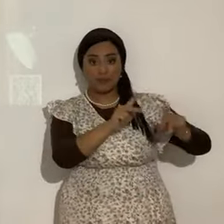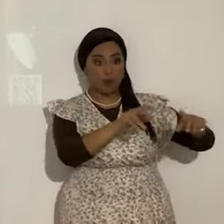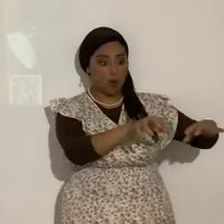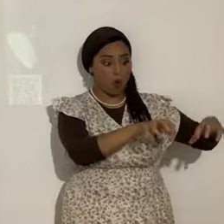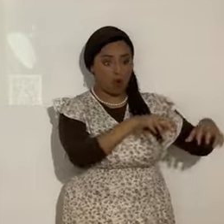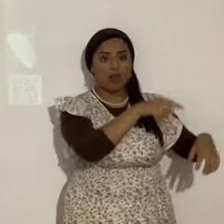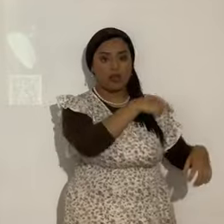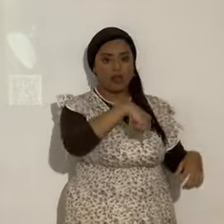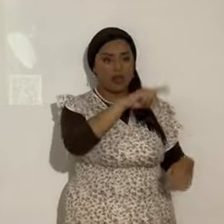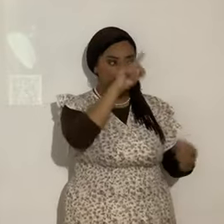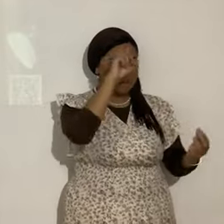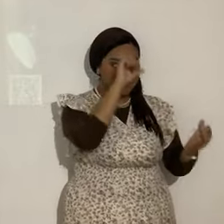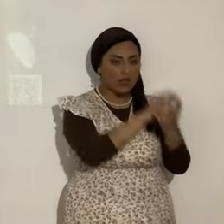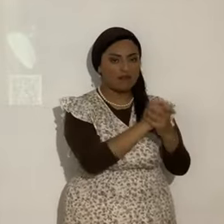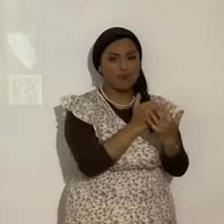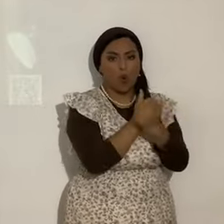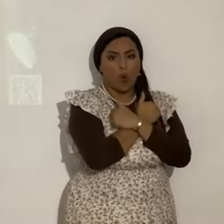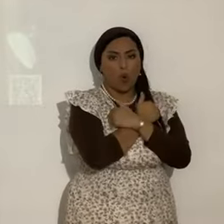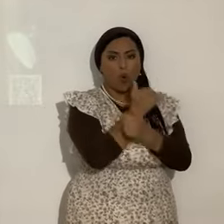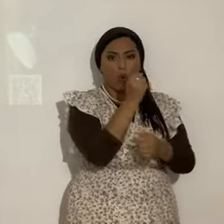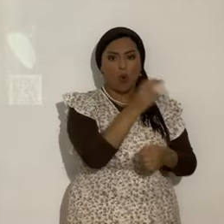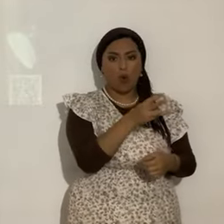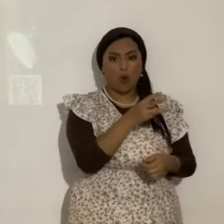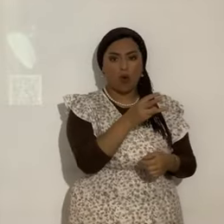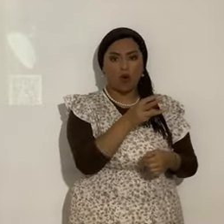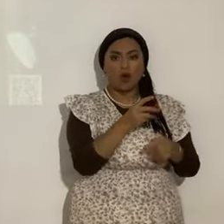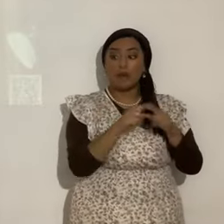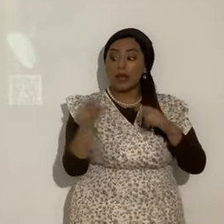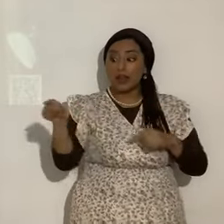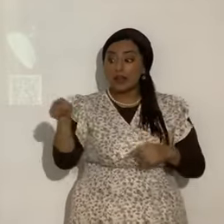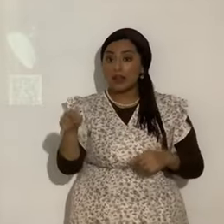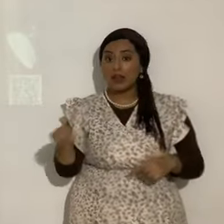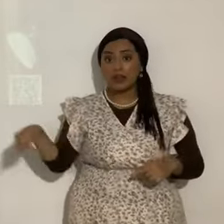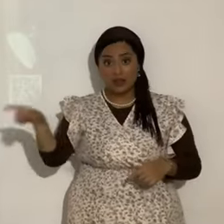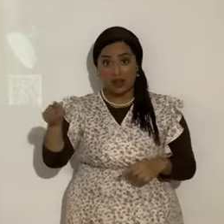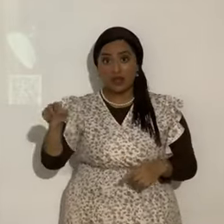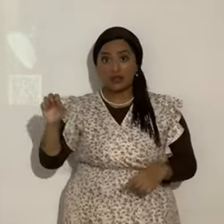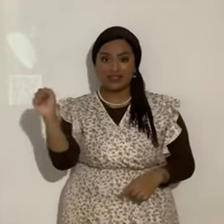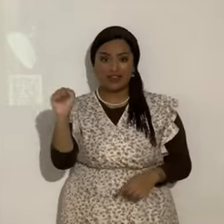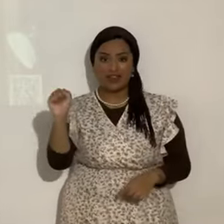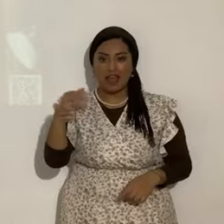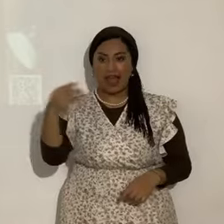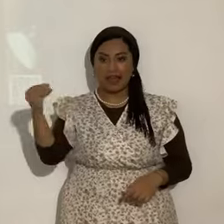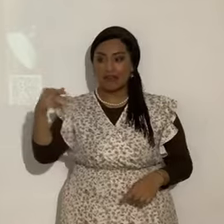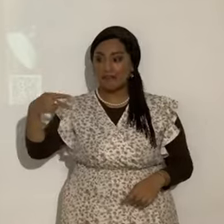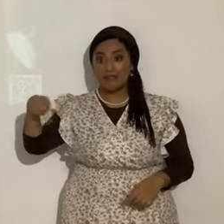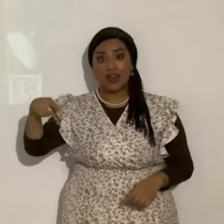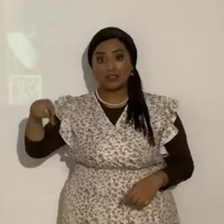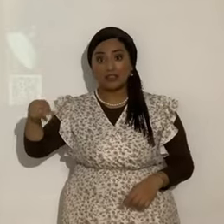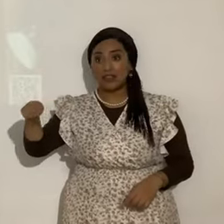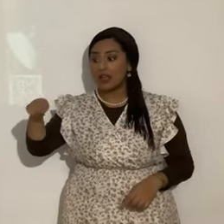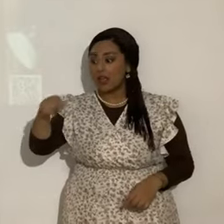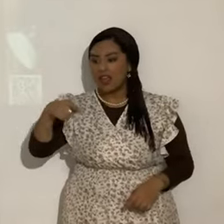incredulidad. Y esa incredulidad. Quiero hacer notar que era prevaleciente. Estaba muy fuerte.